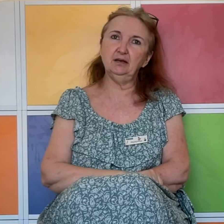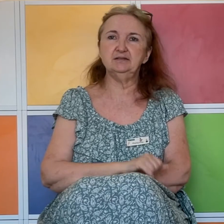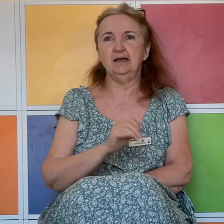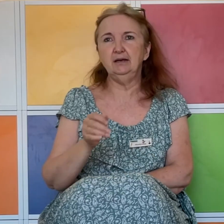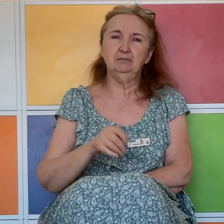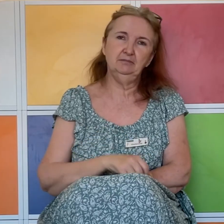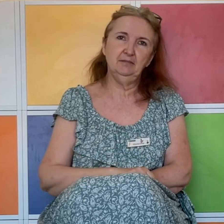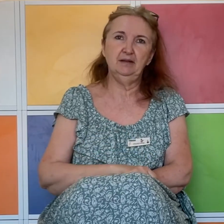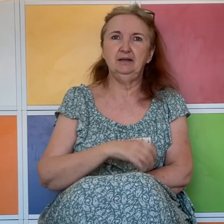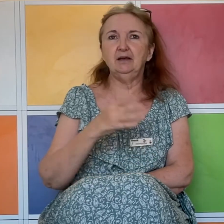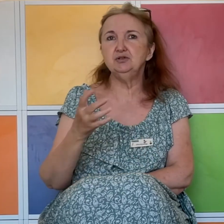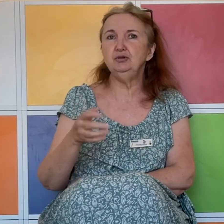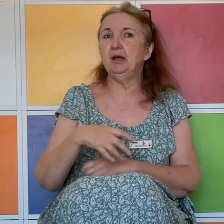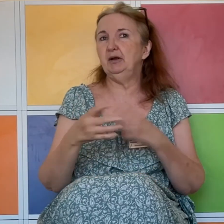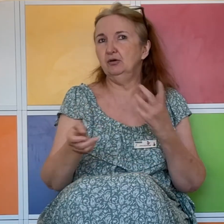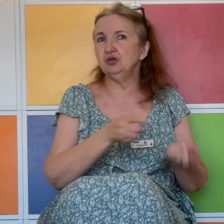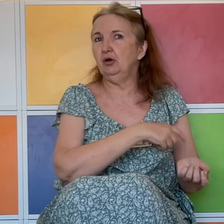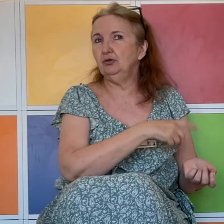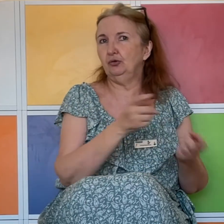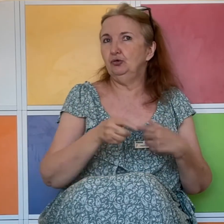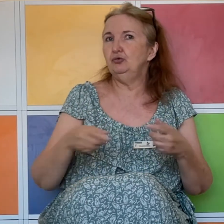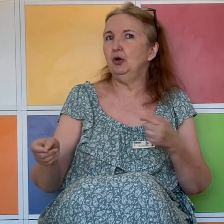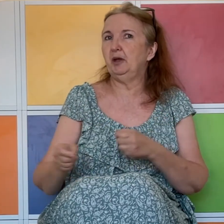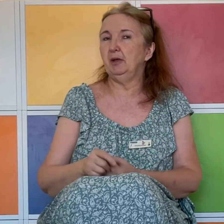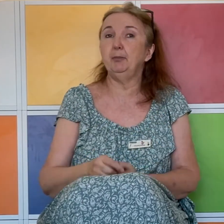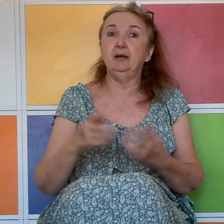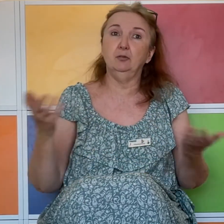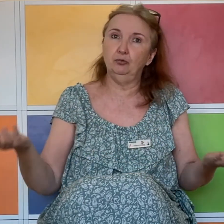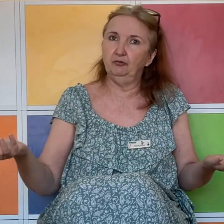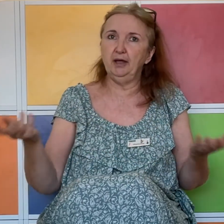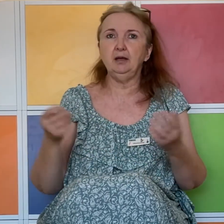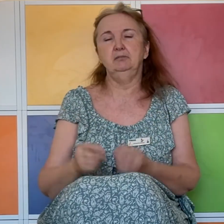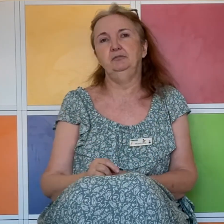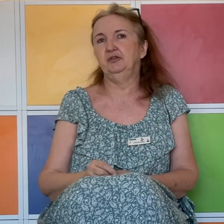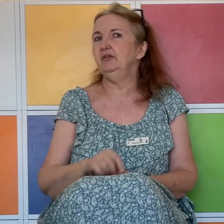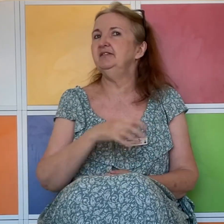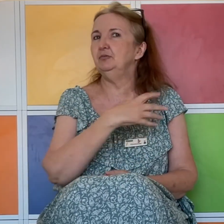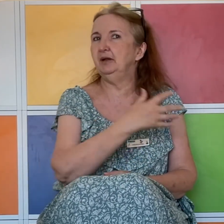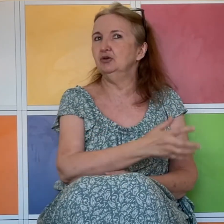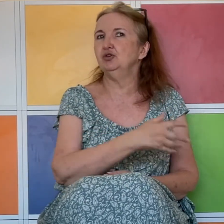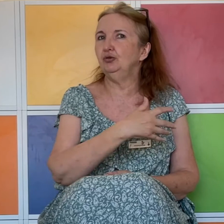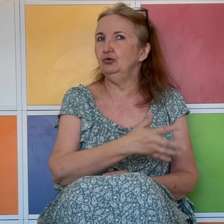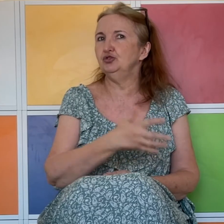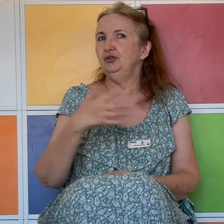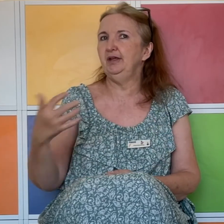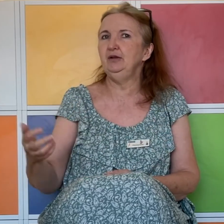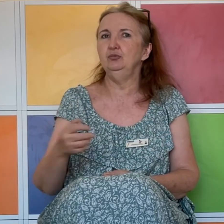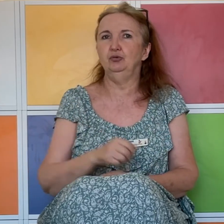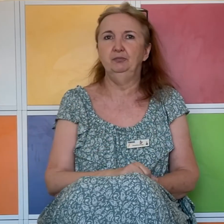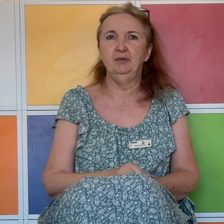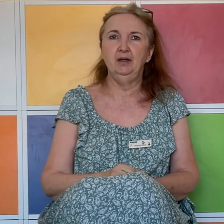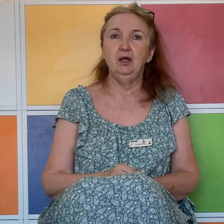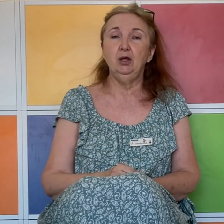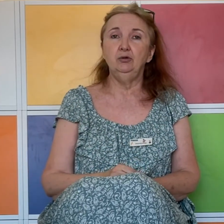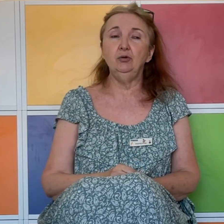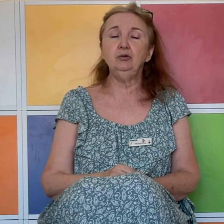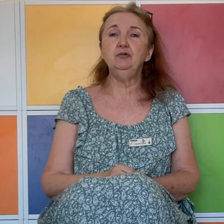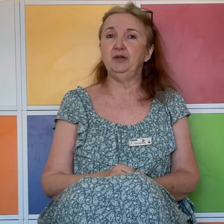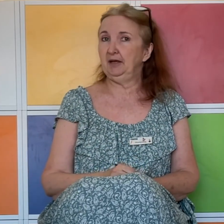celles qui résultent d'un mélange entre deux couleurs primaires. Par exemple, le vert, vous savez que c'est le mélange entre le jaune et le bleu. Donc le vert,